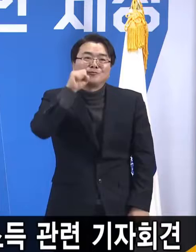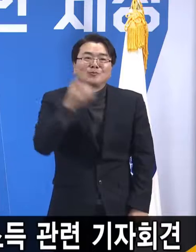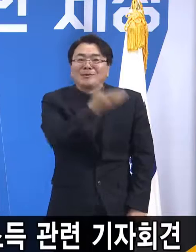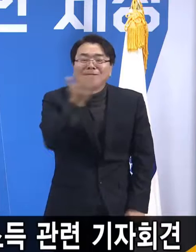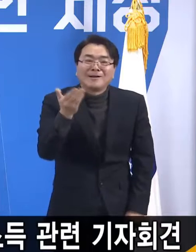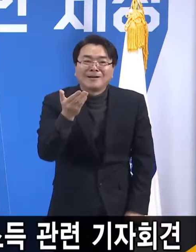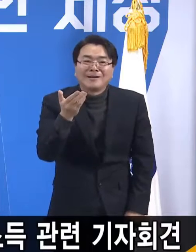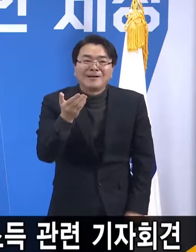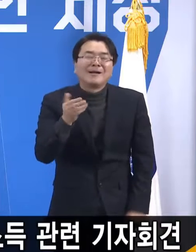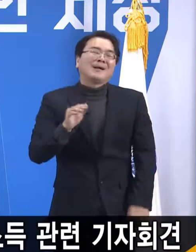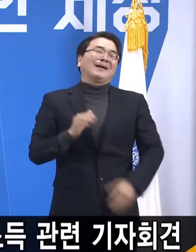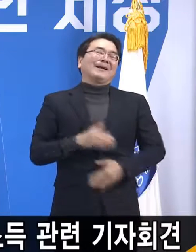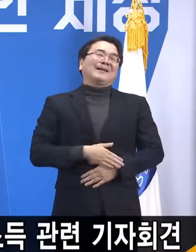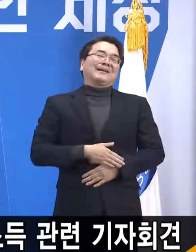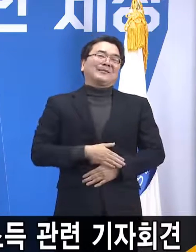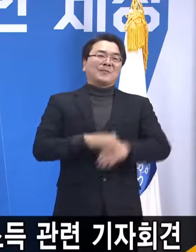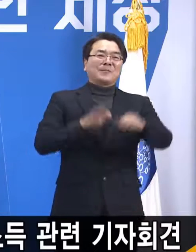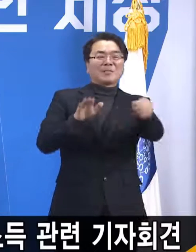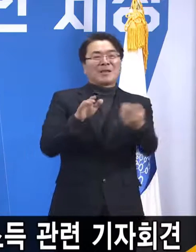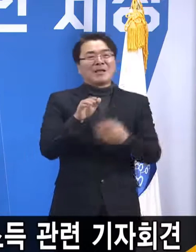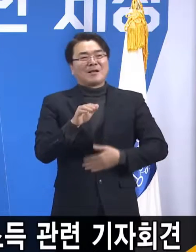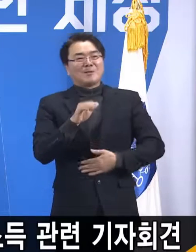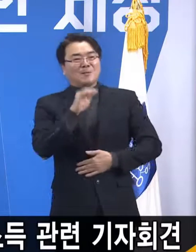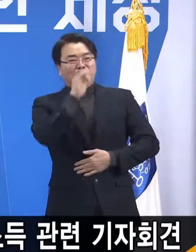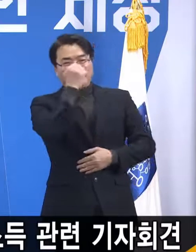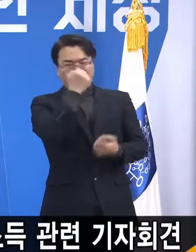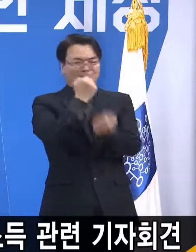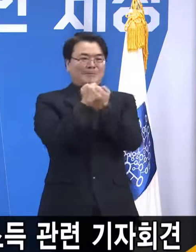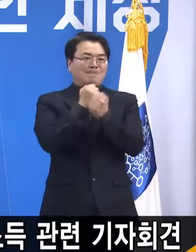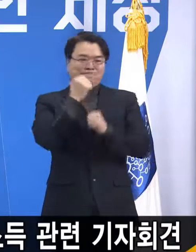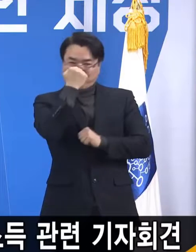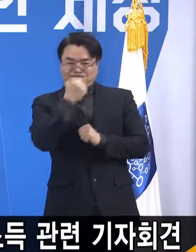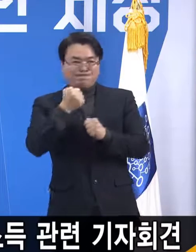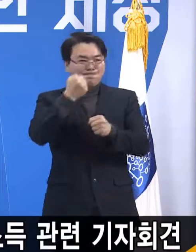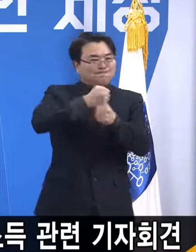그런데 없는 거 만들어서 구경하시려고 안 하시면 좋겠습니다.